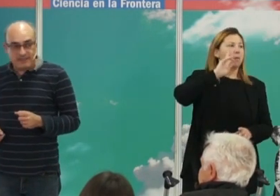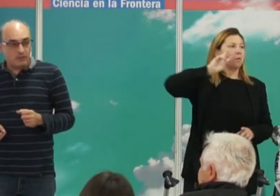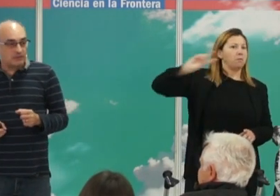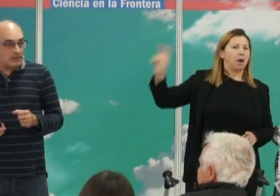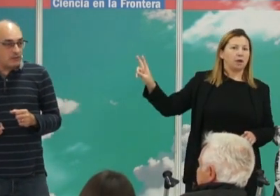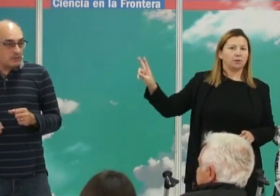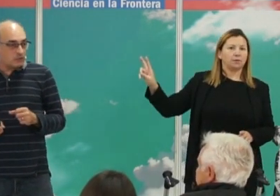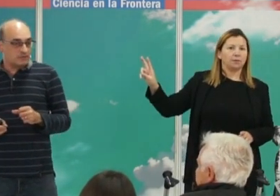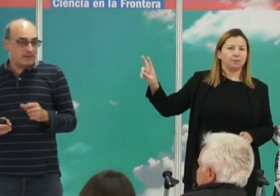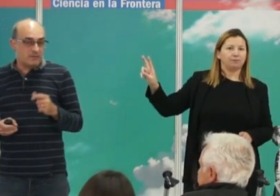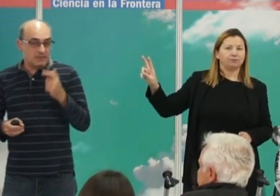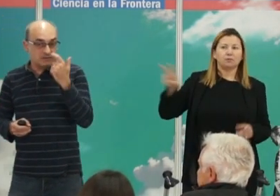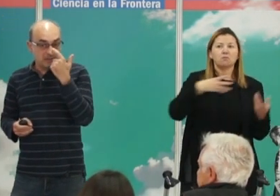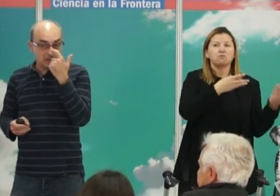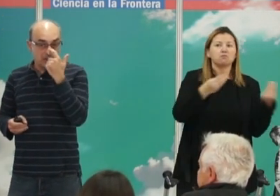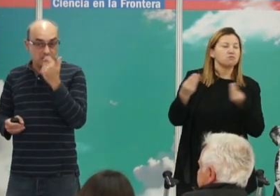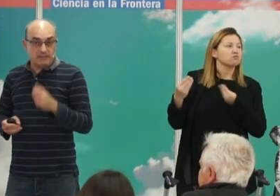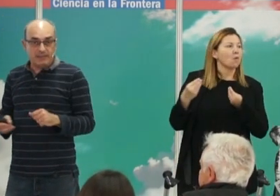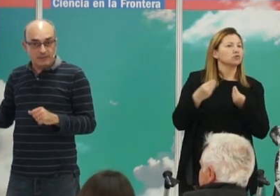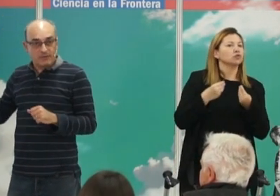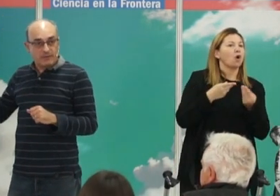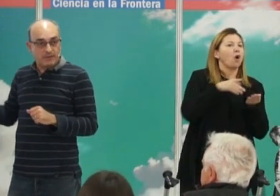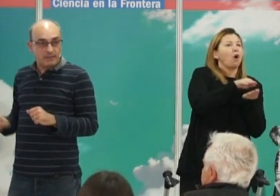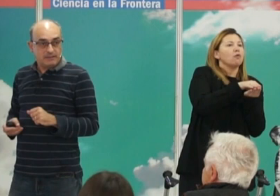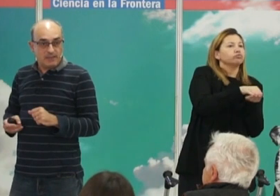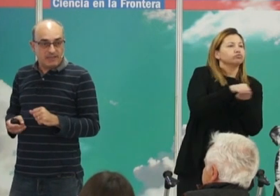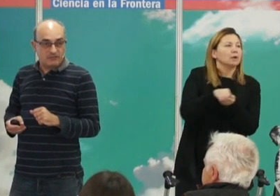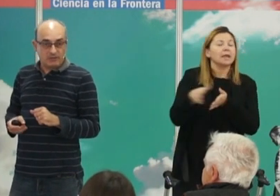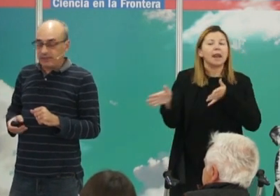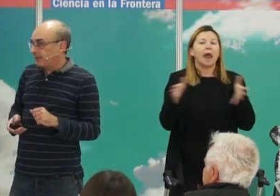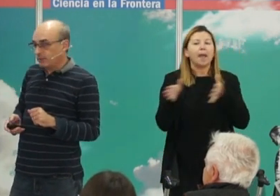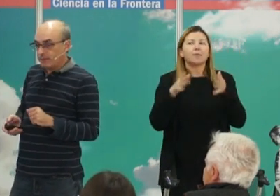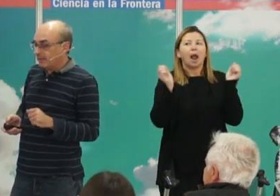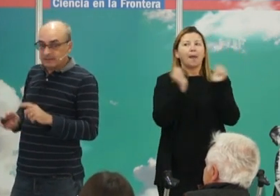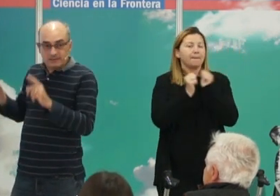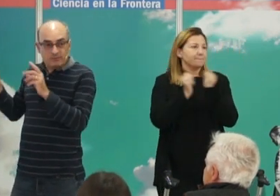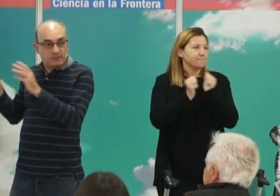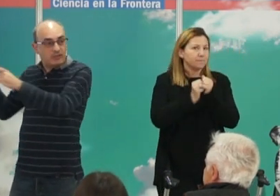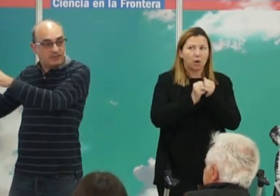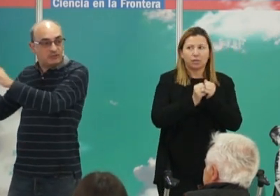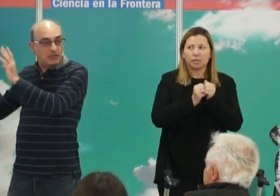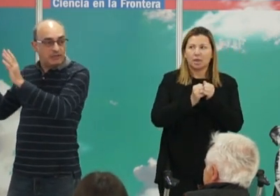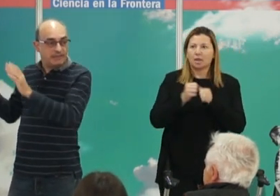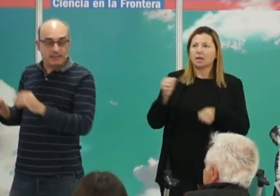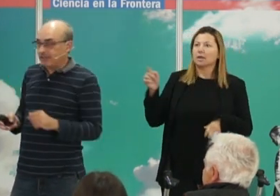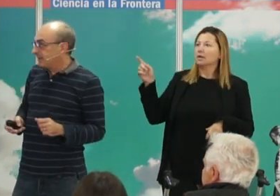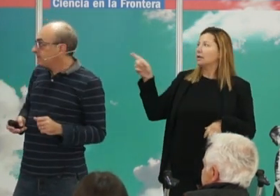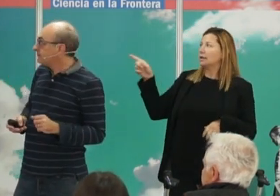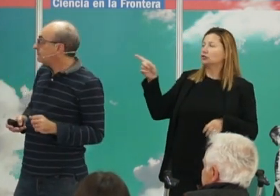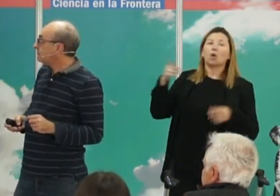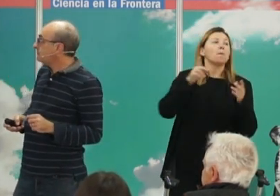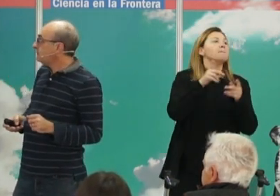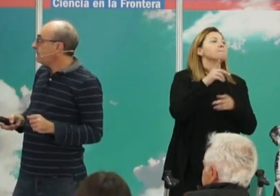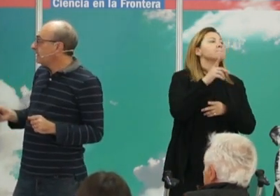que se ha encontrado en muchos yacimientos del Neolítico y de la Edad del Bronce de la prehistoria europea. Un patrón que se ha encontrado genéticamente.